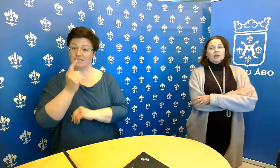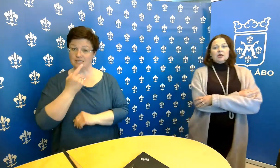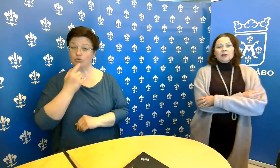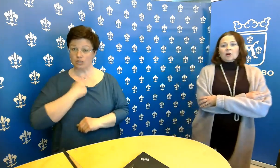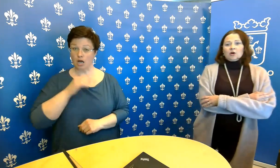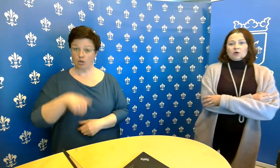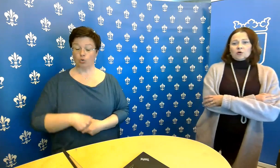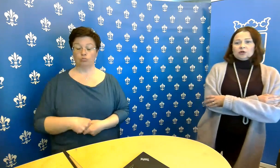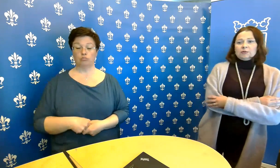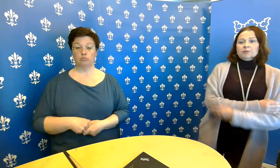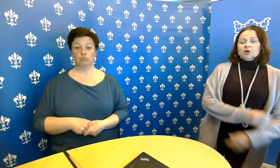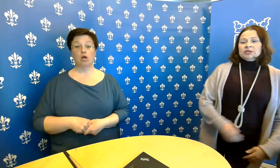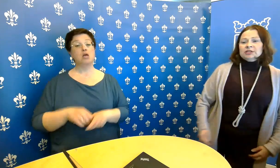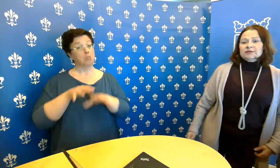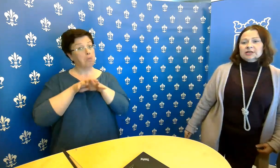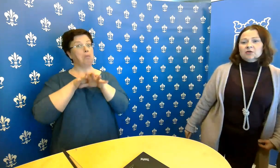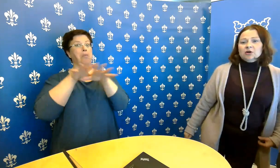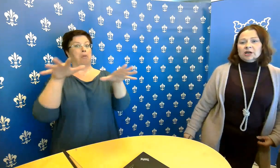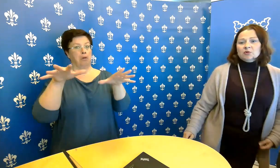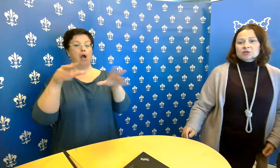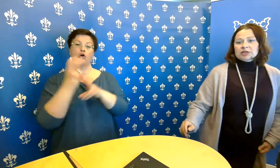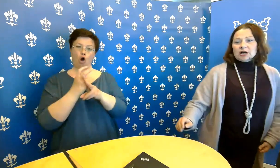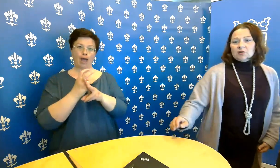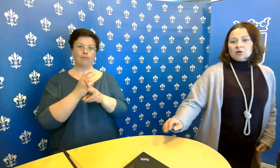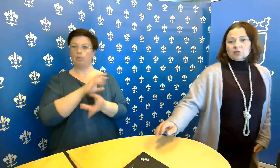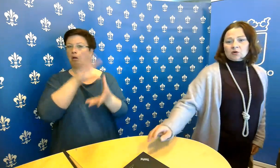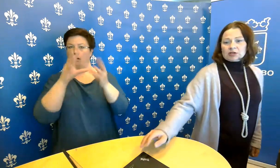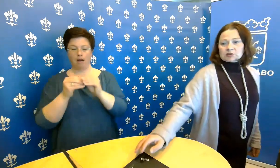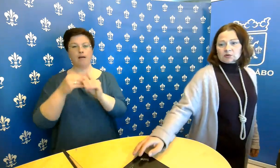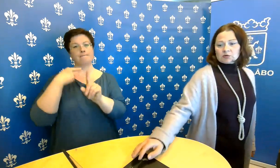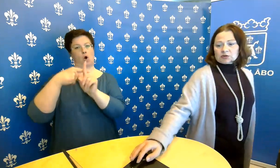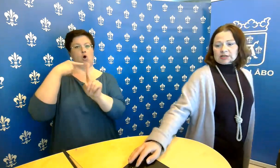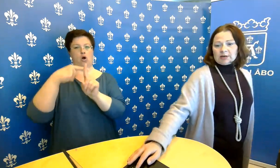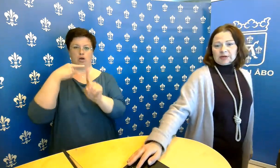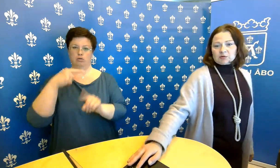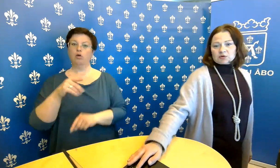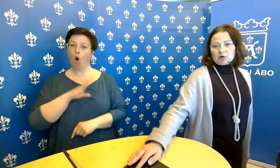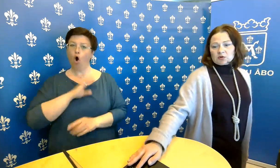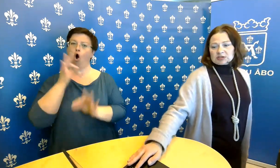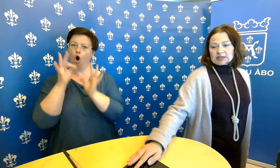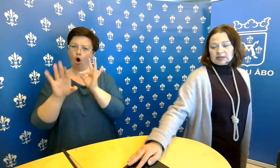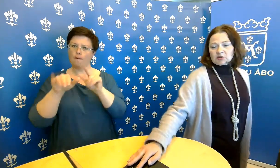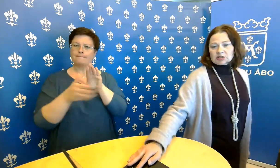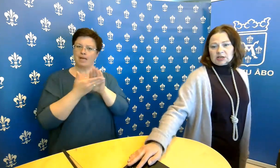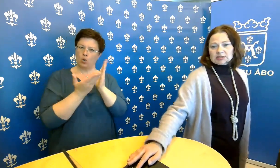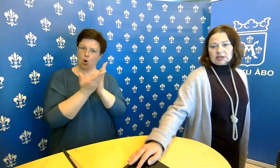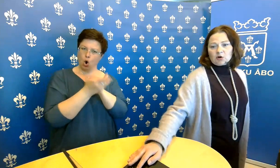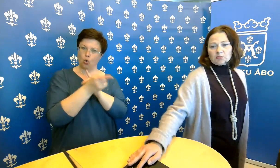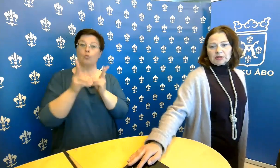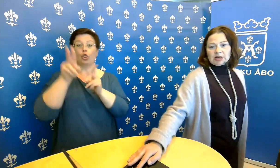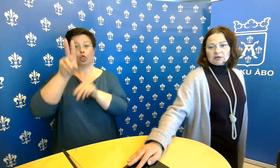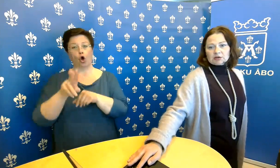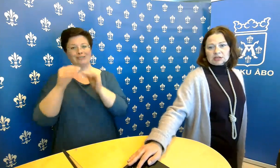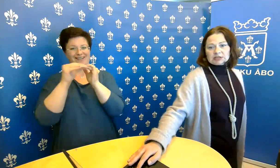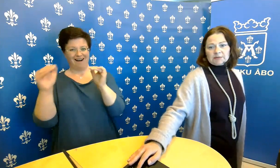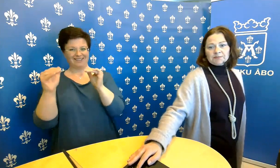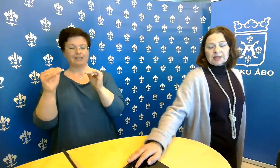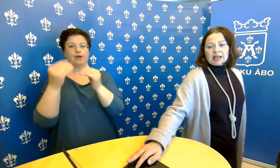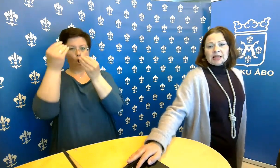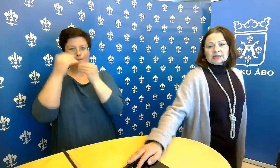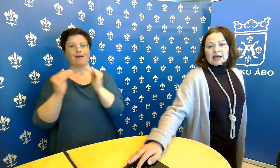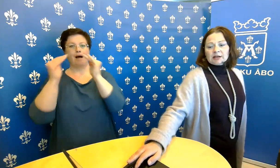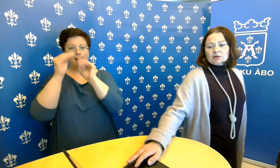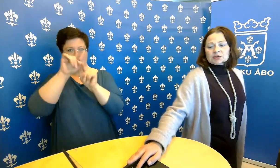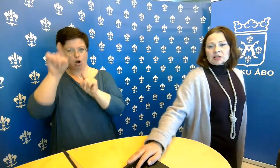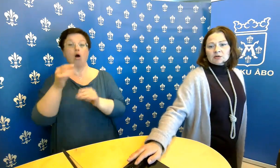on ollut positiivisia kokemuksia. On onnistuttu sekä peruskouluissa että toisen asteen oppilaitoksissa.